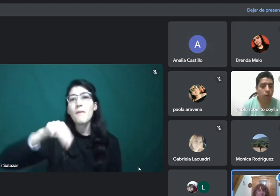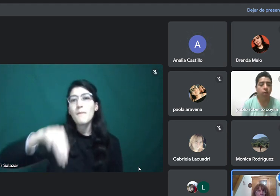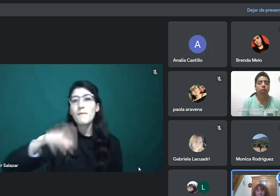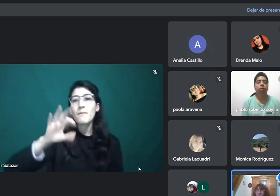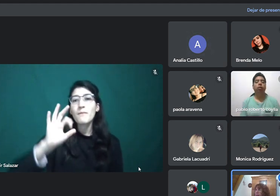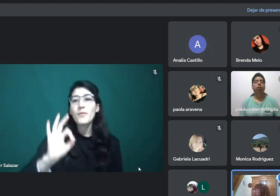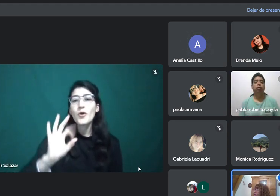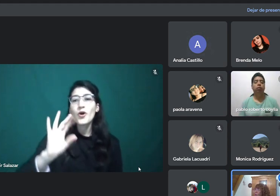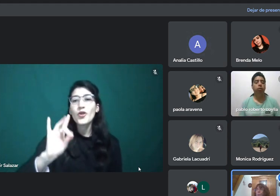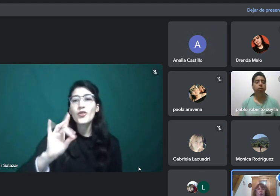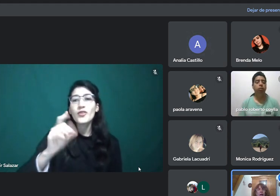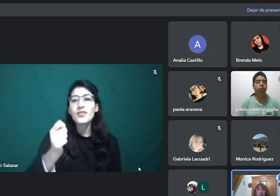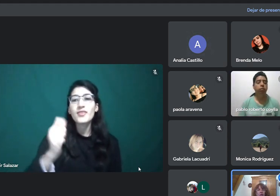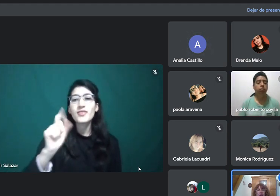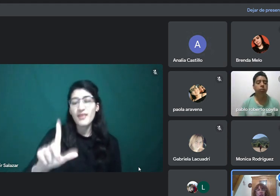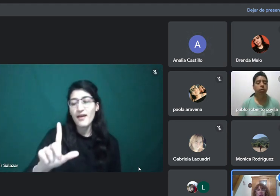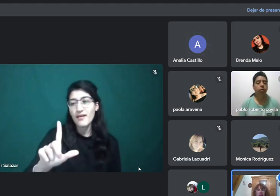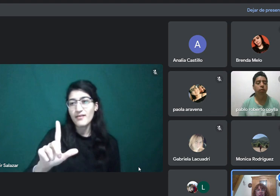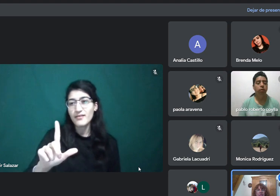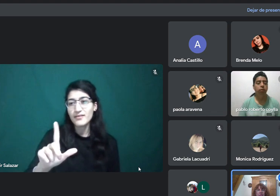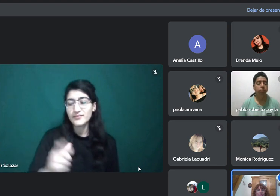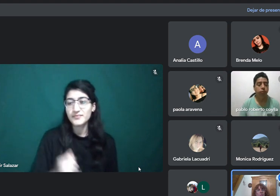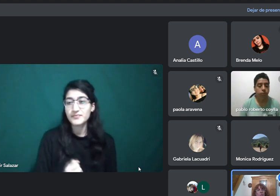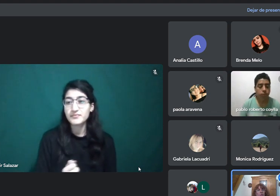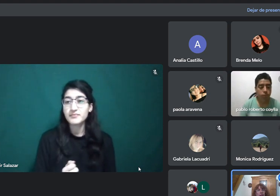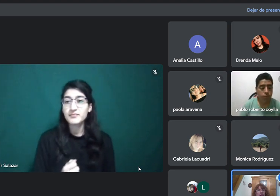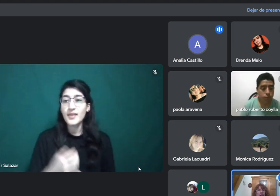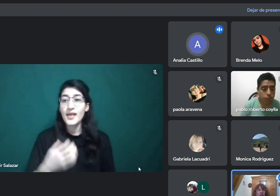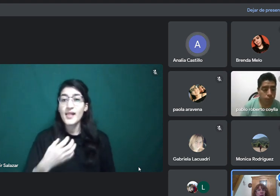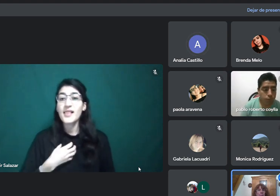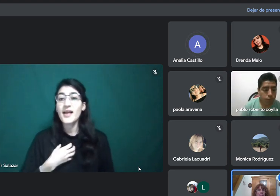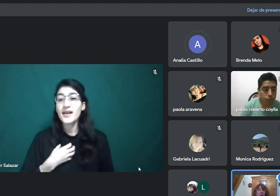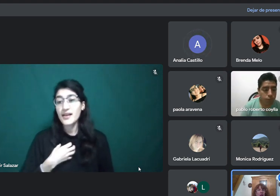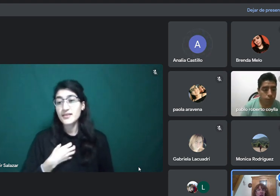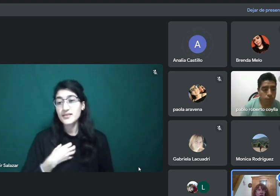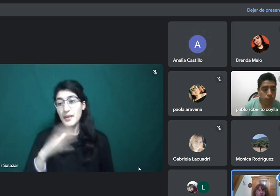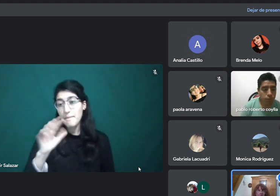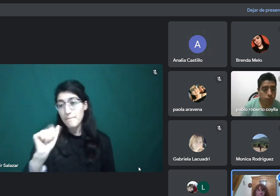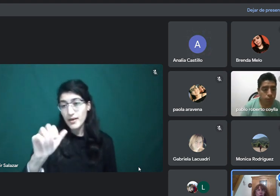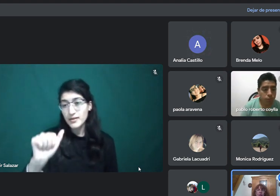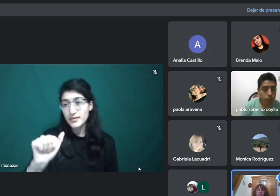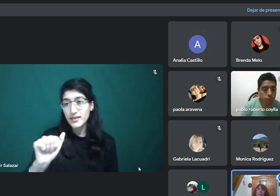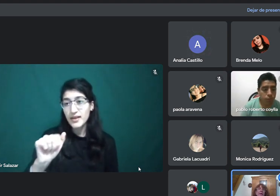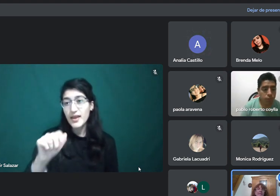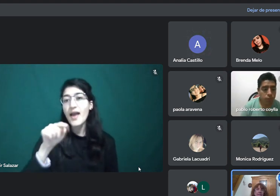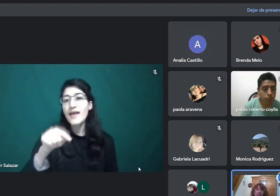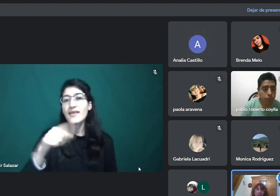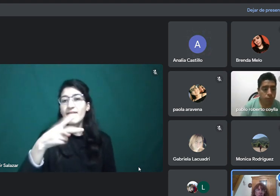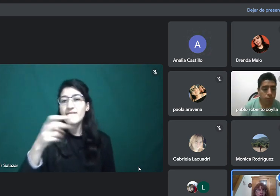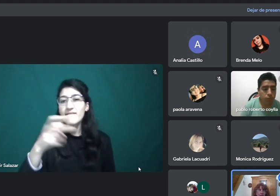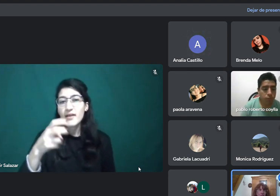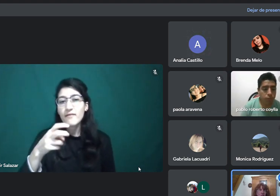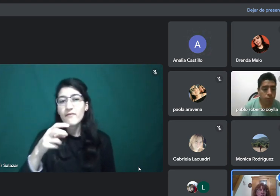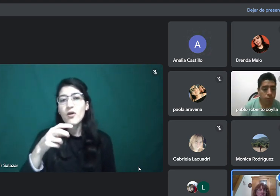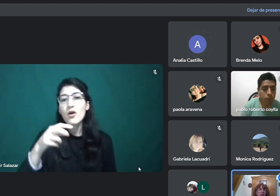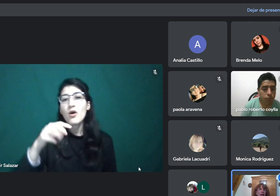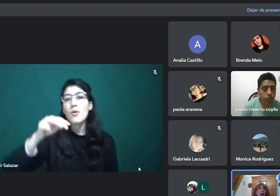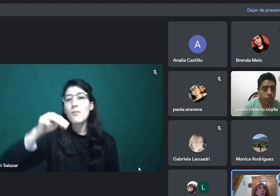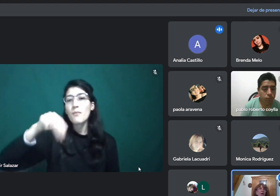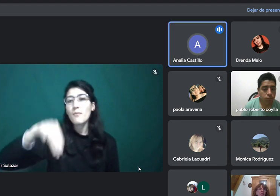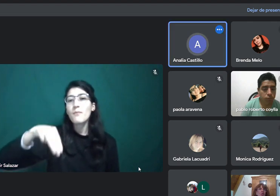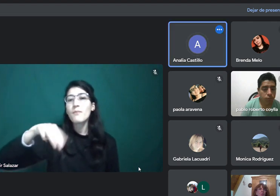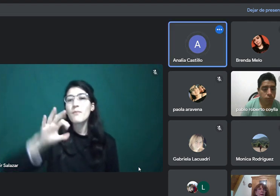martes vamos a ver el grupo de los verbos modales porque van a aparecer en los textos,